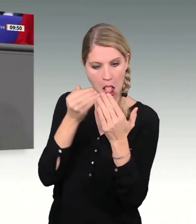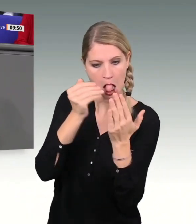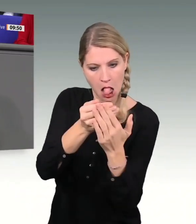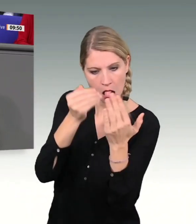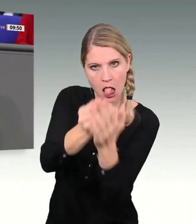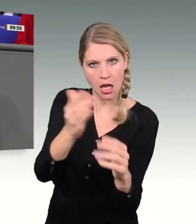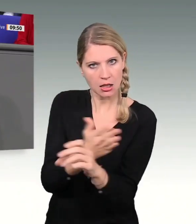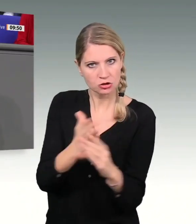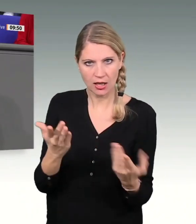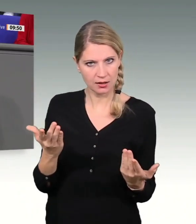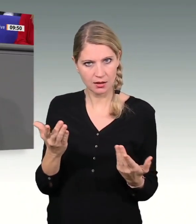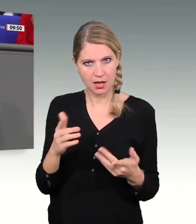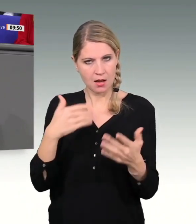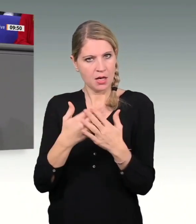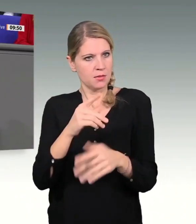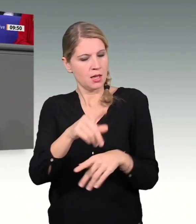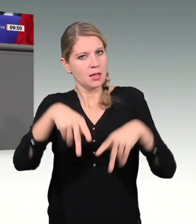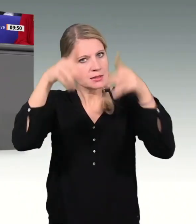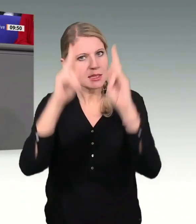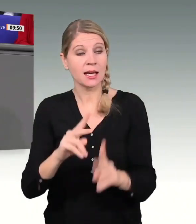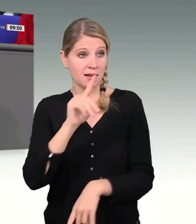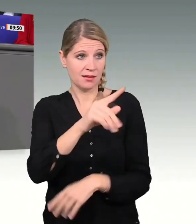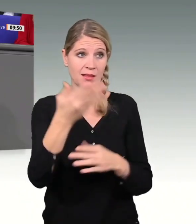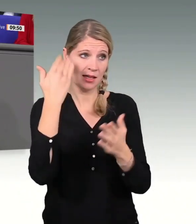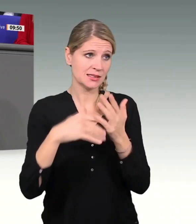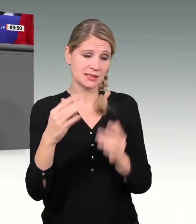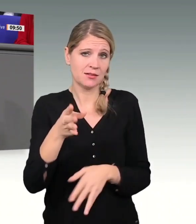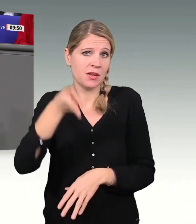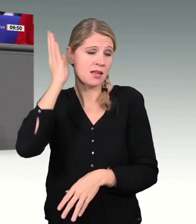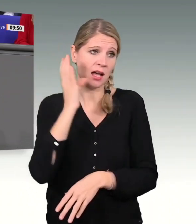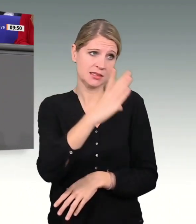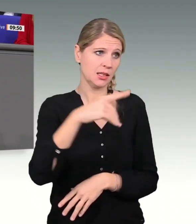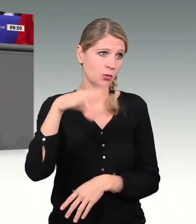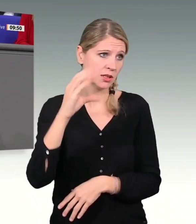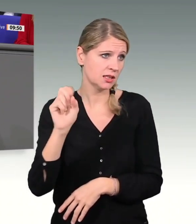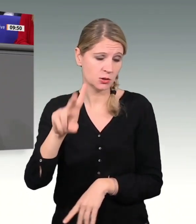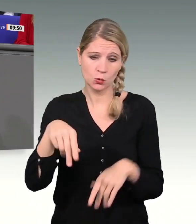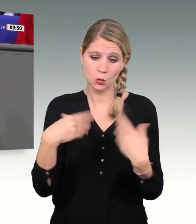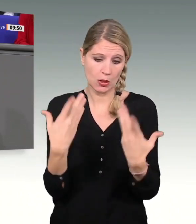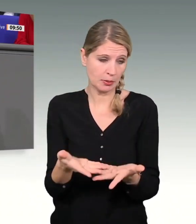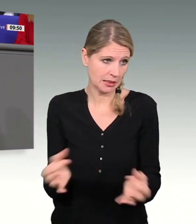die Sie in den letzten vier Jahren als CDU und CSU nicht gegeben haben. Und zum Schluss noch eine kleine Anmerkung.